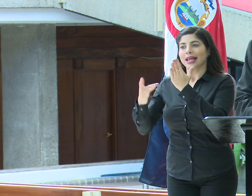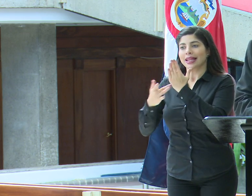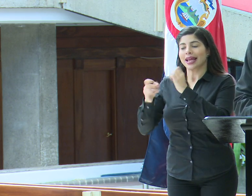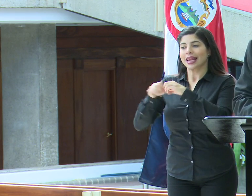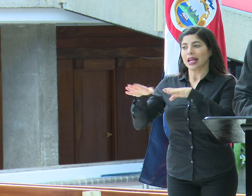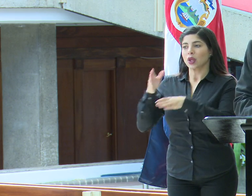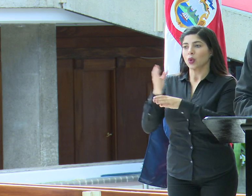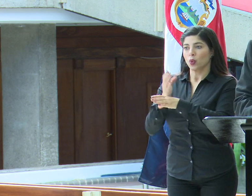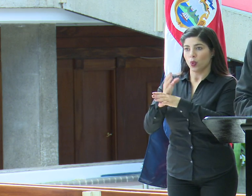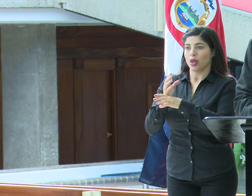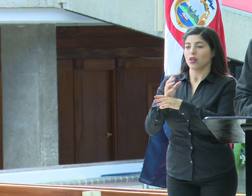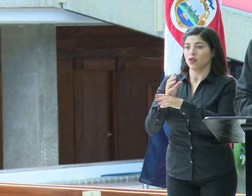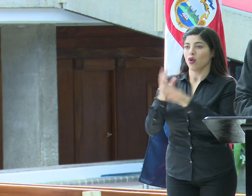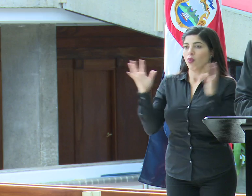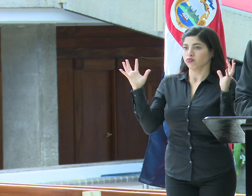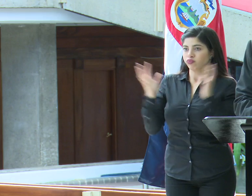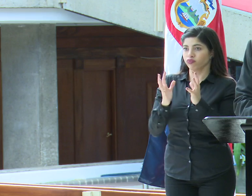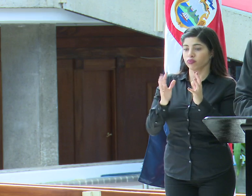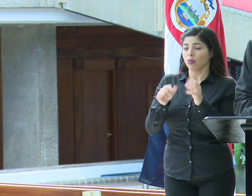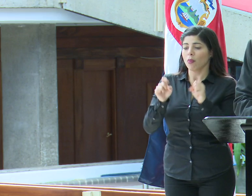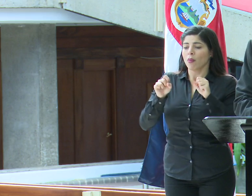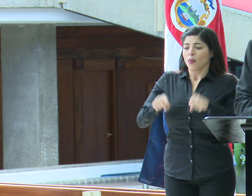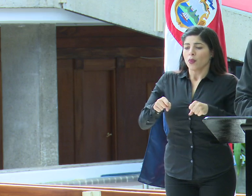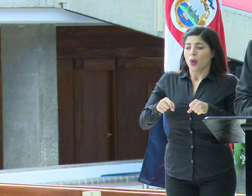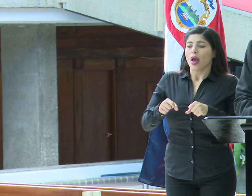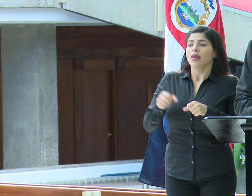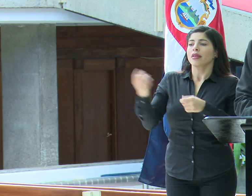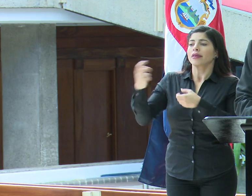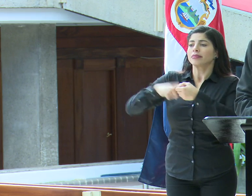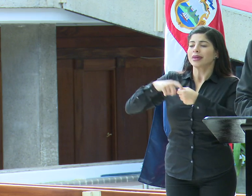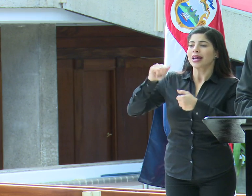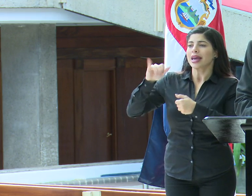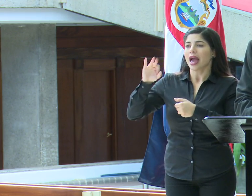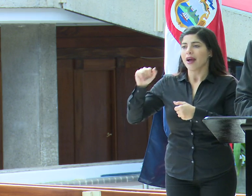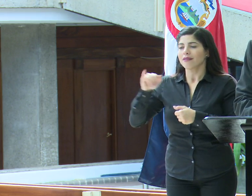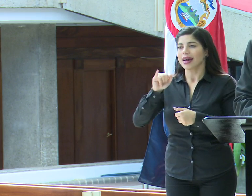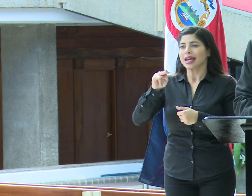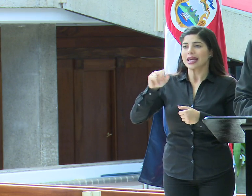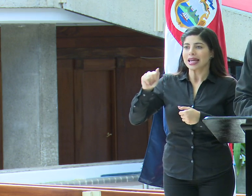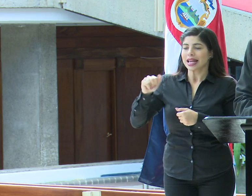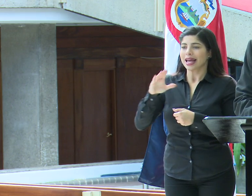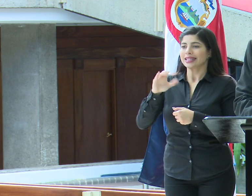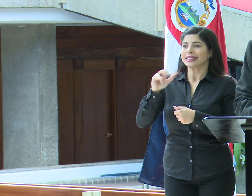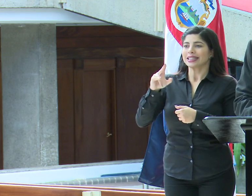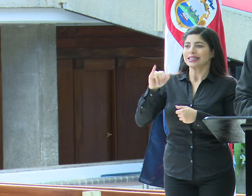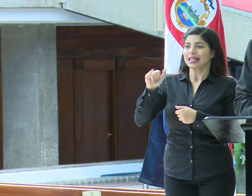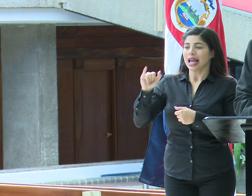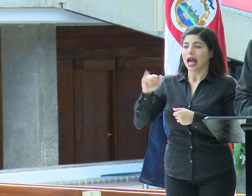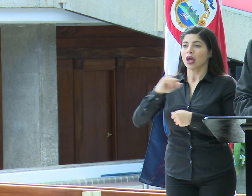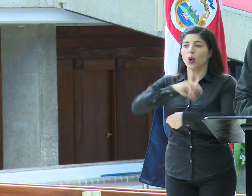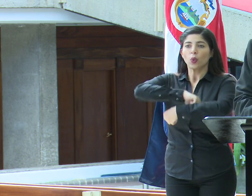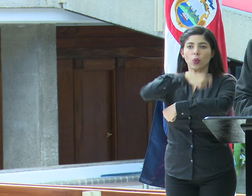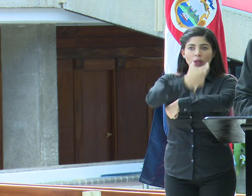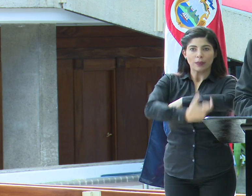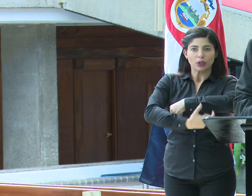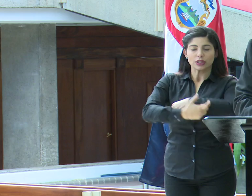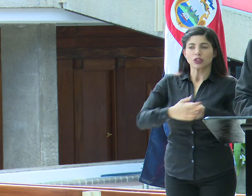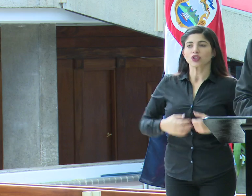la Red de Cuido. Se podría ampliar con el IAFA, el INAH, los ENCINAI, la Junta de Protección Social,